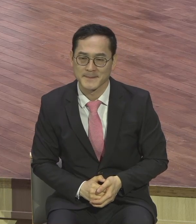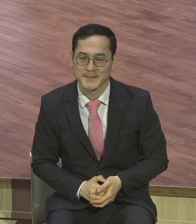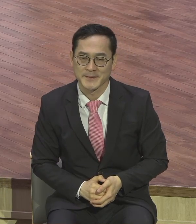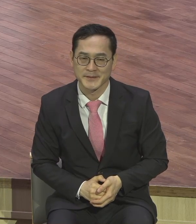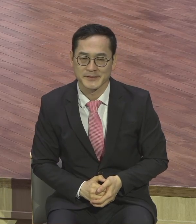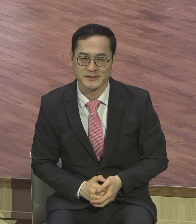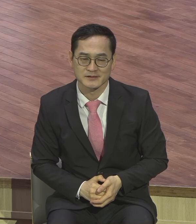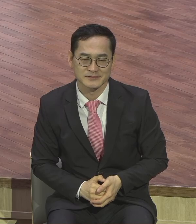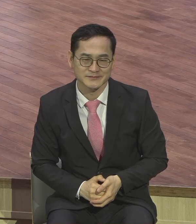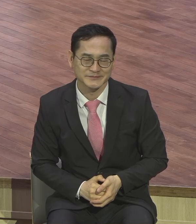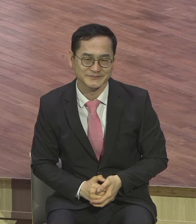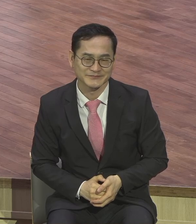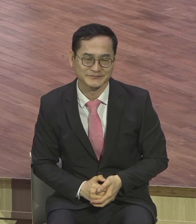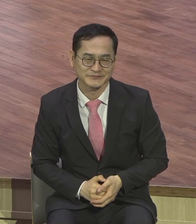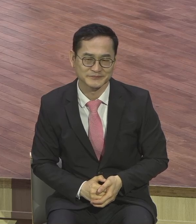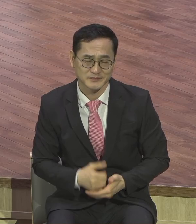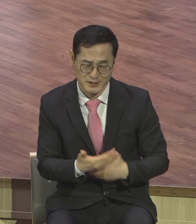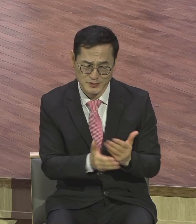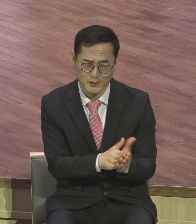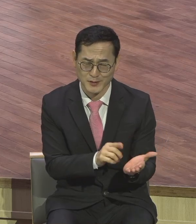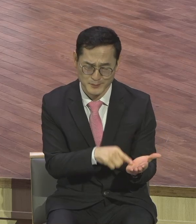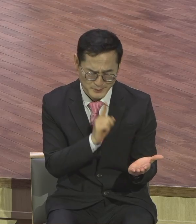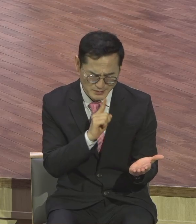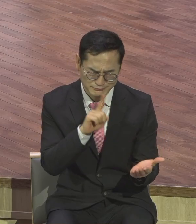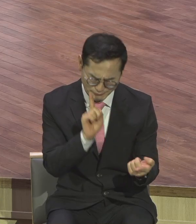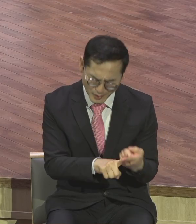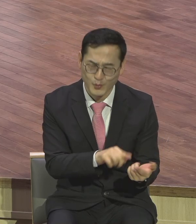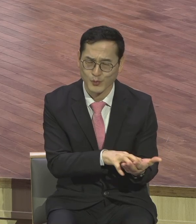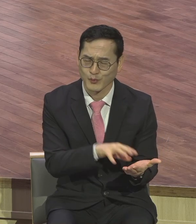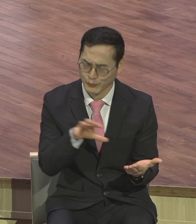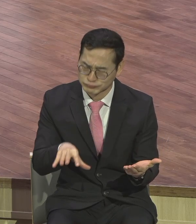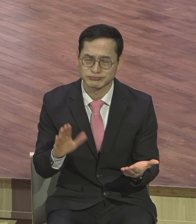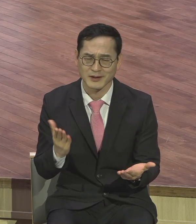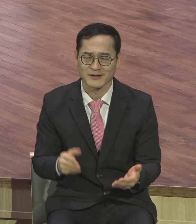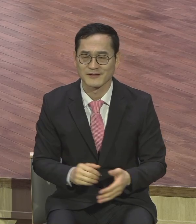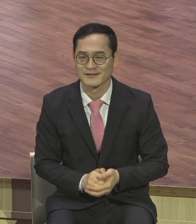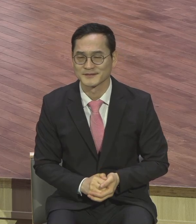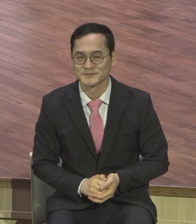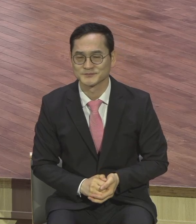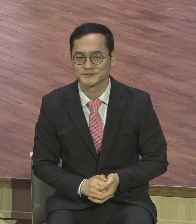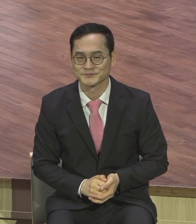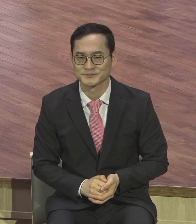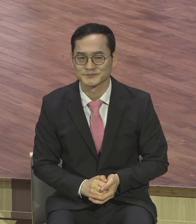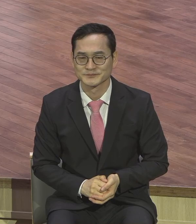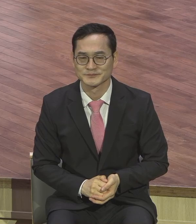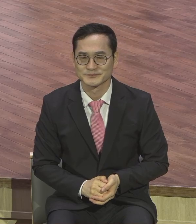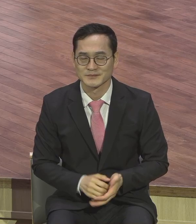성경 그대로에요. 10계명은요. 크게 대인관계와